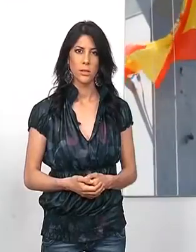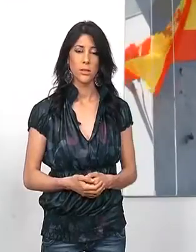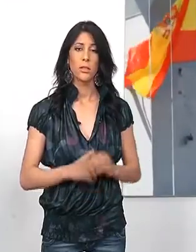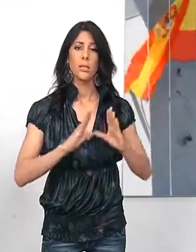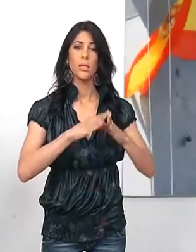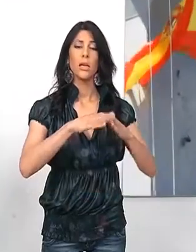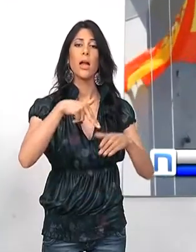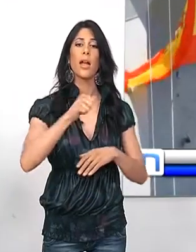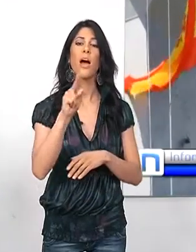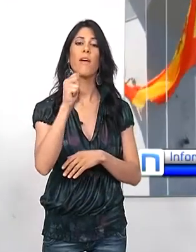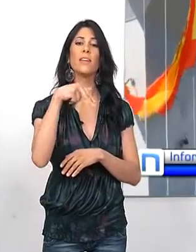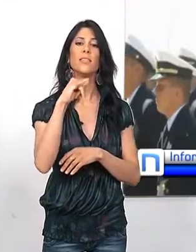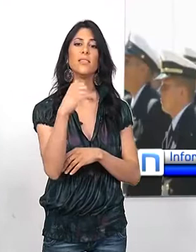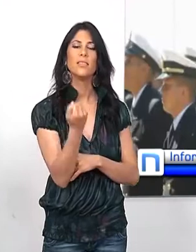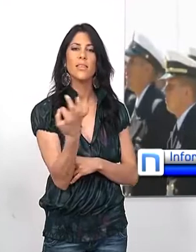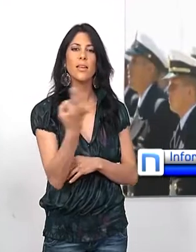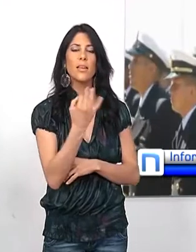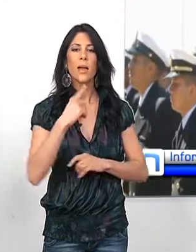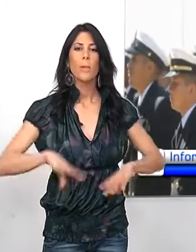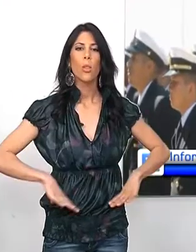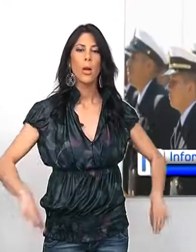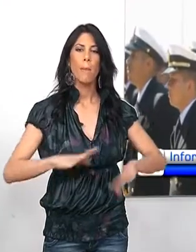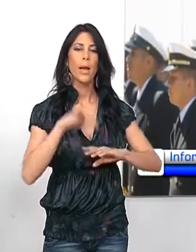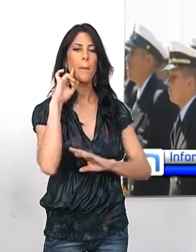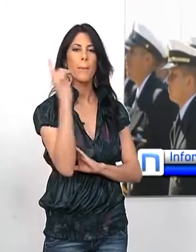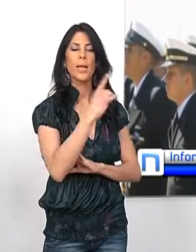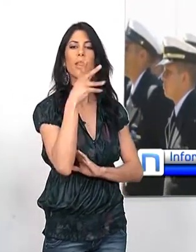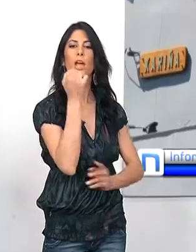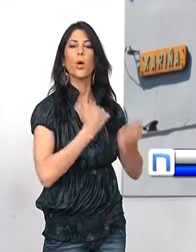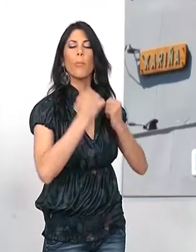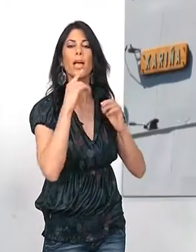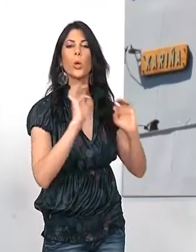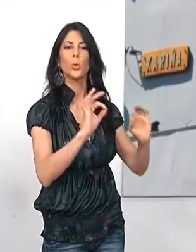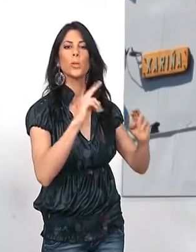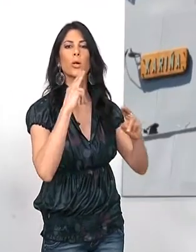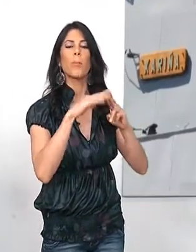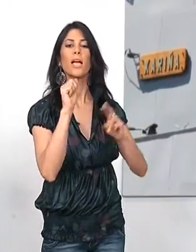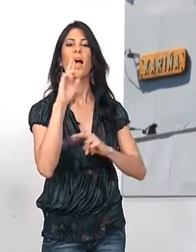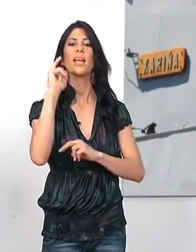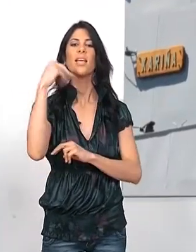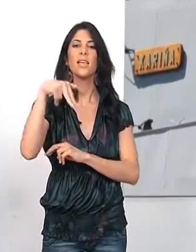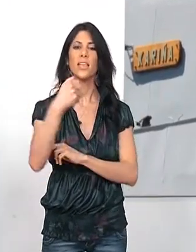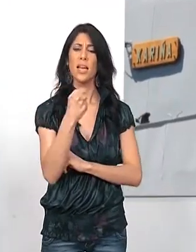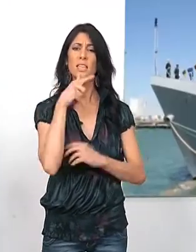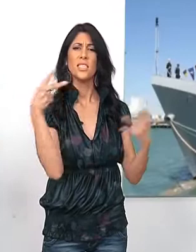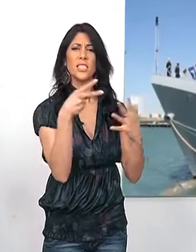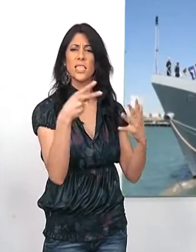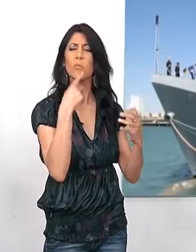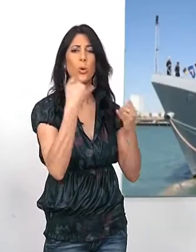Navantia ha entregado hoy a Venezuela el patrullero oceánico de vigilancia de la zona económica exclusiva Cariña, el séptimo y último buque de un